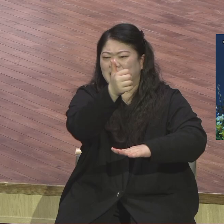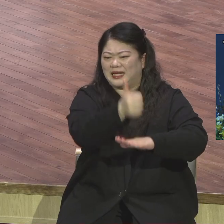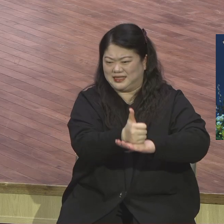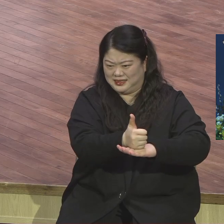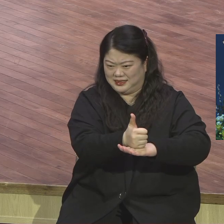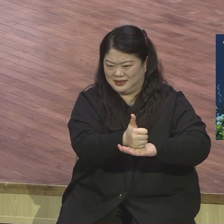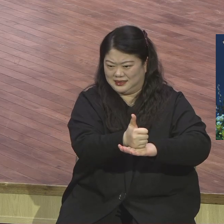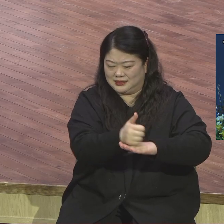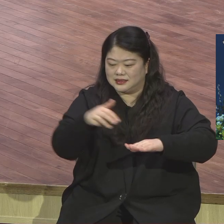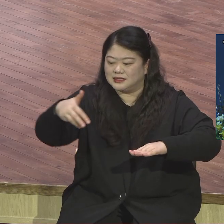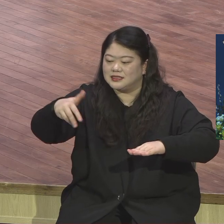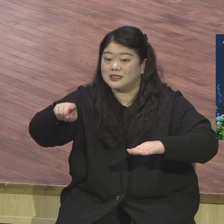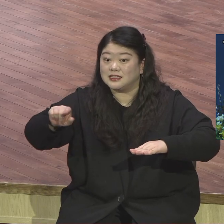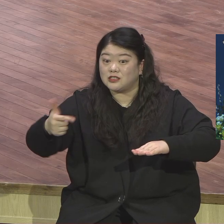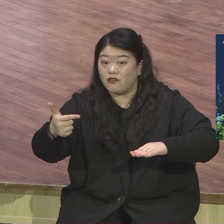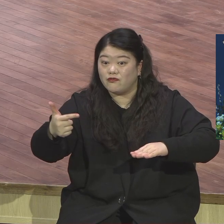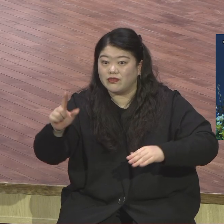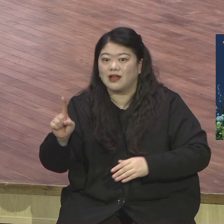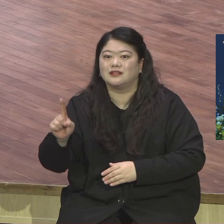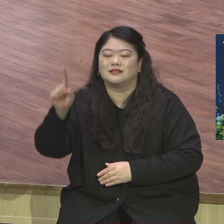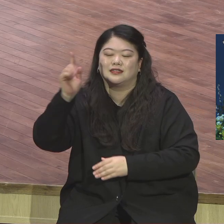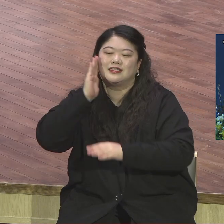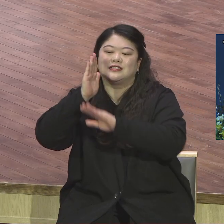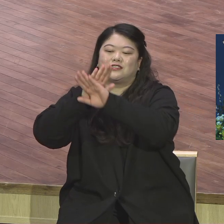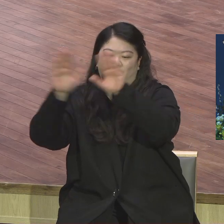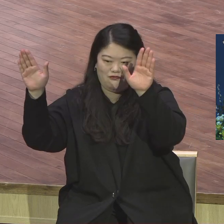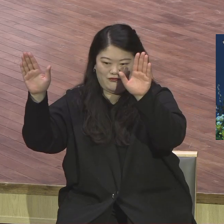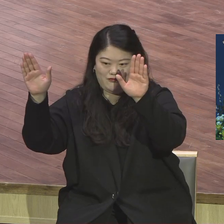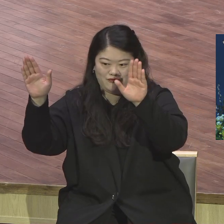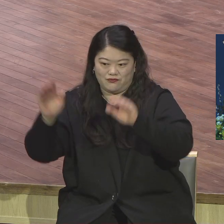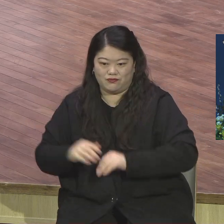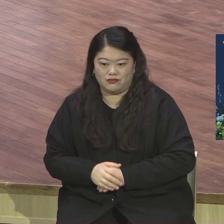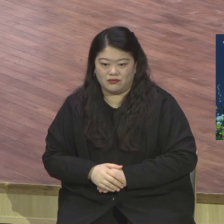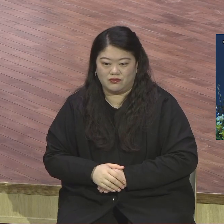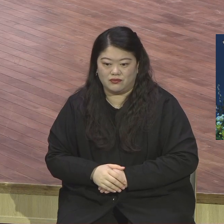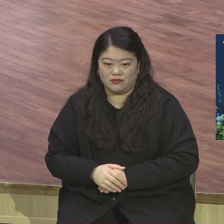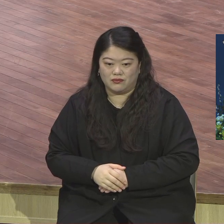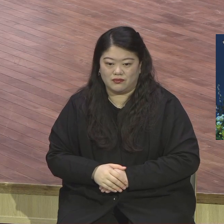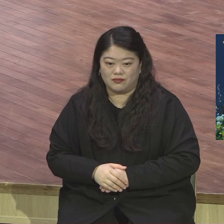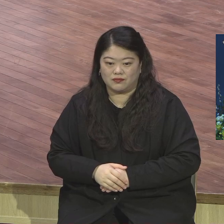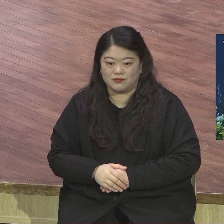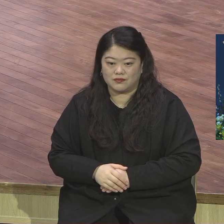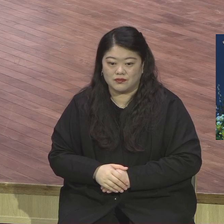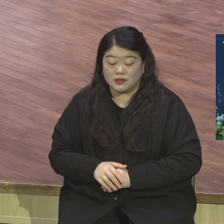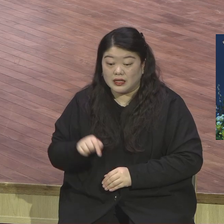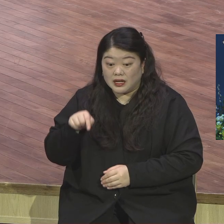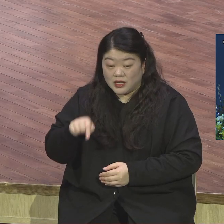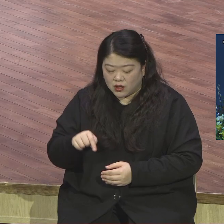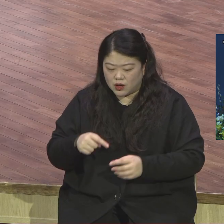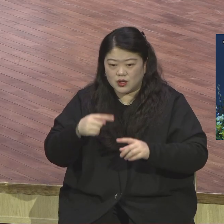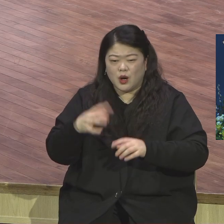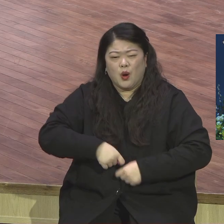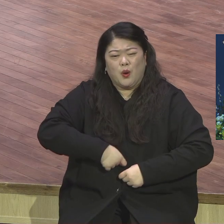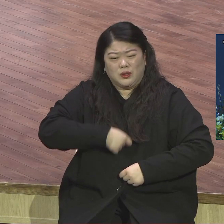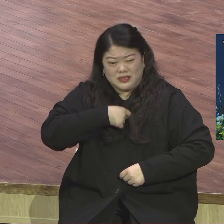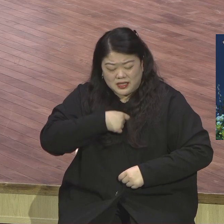제안을 했습니다. 먼저 제안을 했어요. 참 너무 감사하죠. 이 본당 짓는 것도 장로님들이 먼저